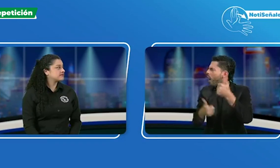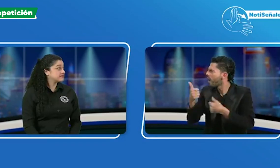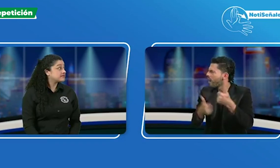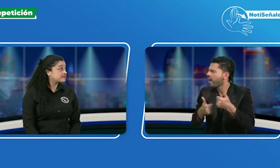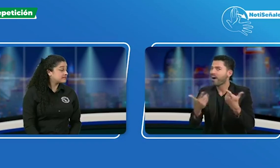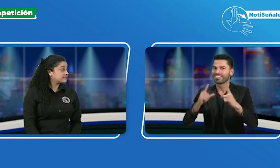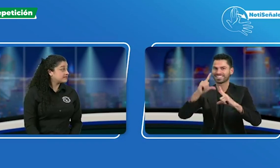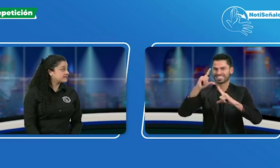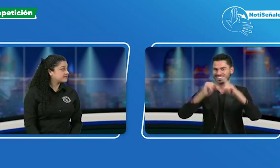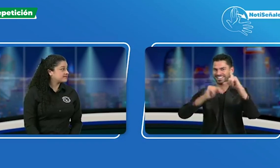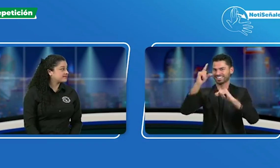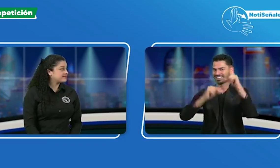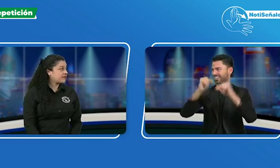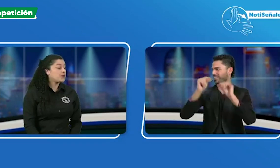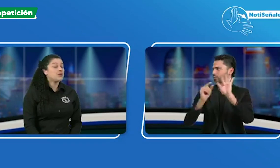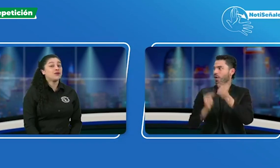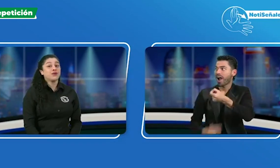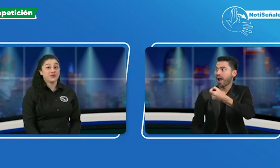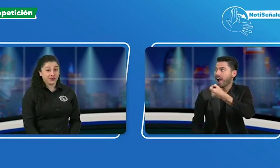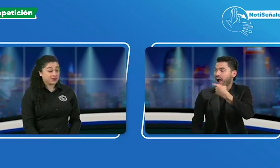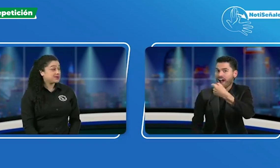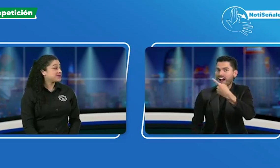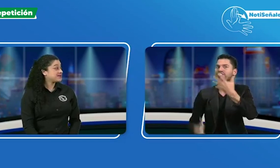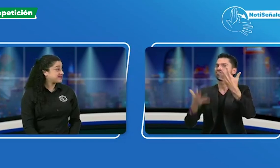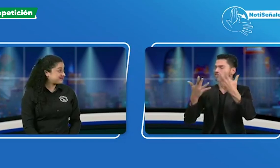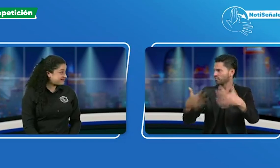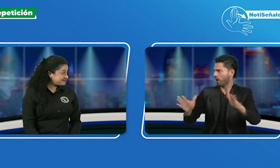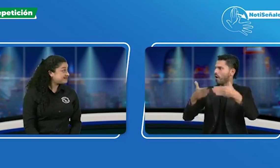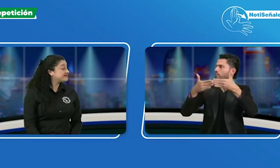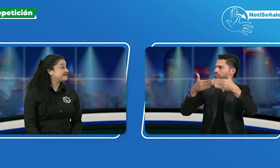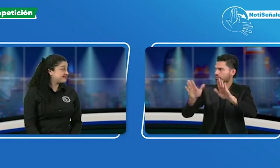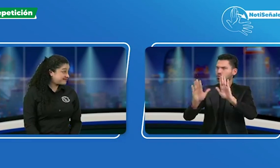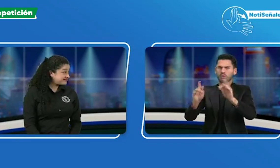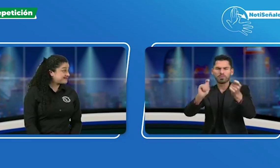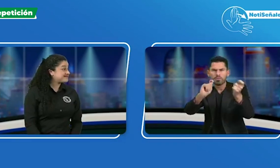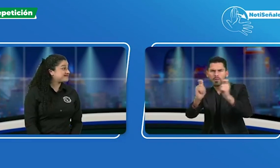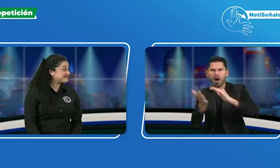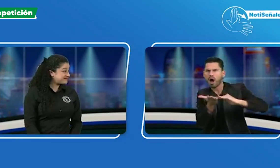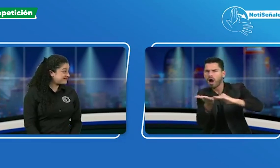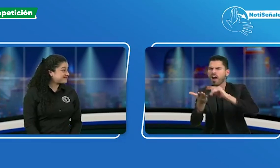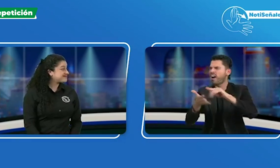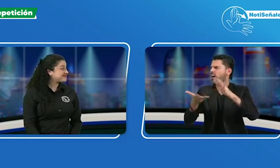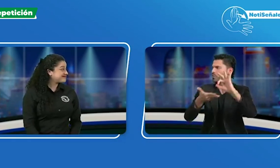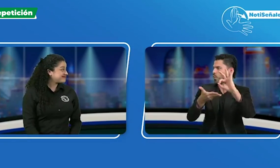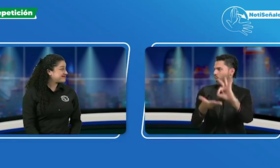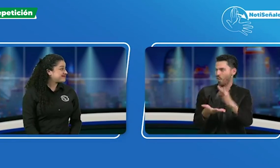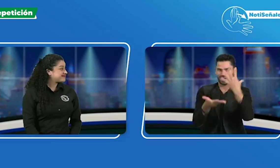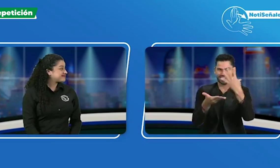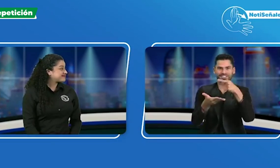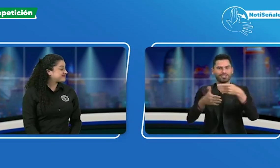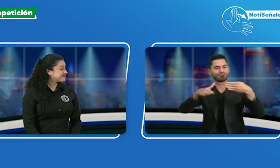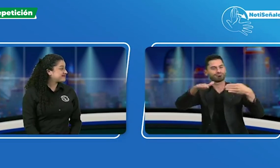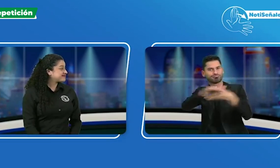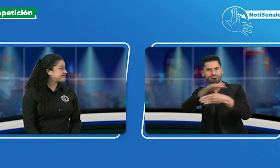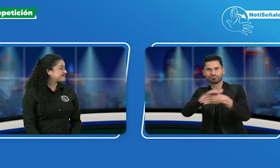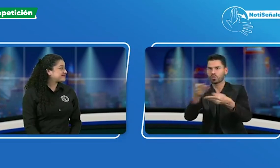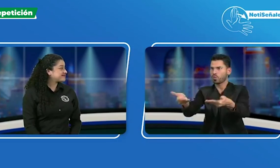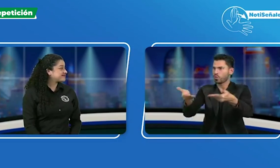Finalmente, estábamos hablando la semana pasada, conocimos a ColSubsidio Droguerías y hoy Henry tiene